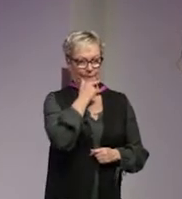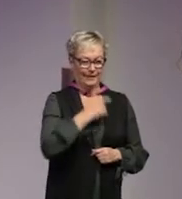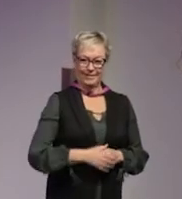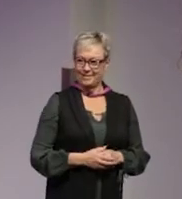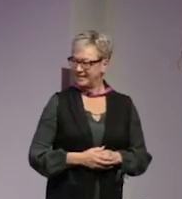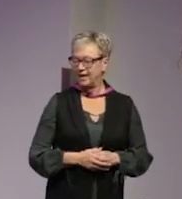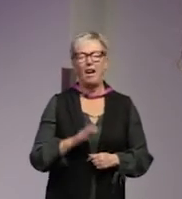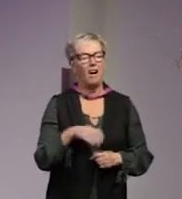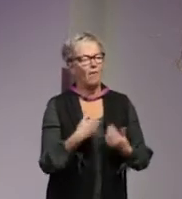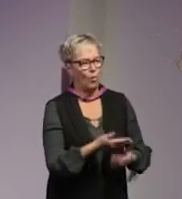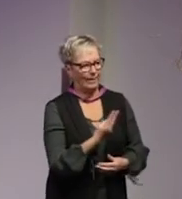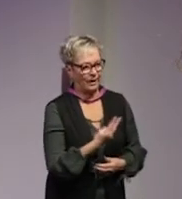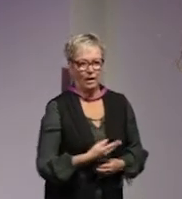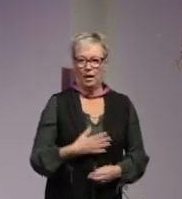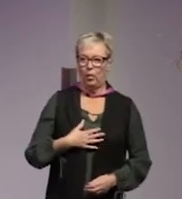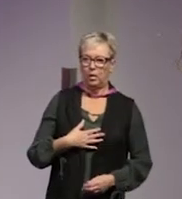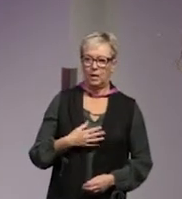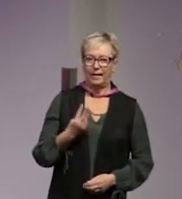tre bra